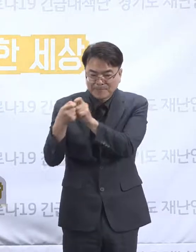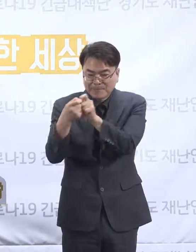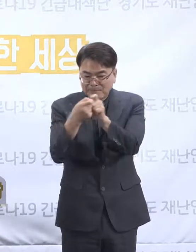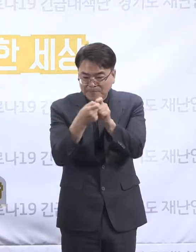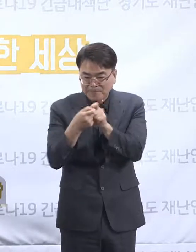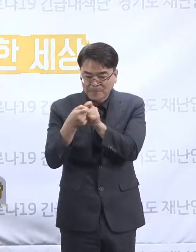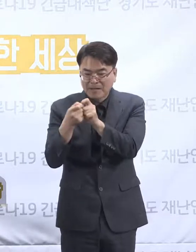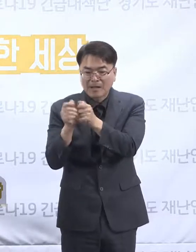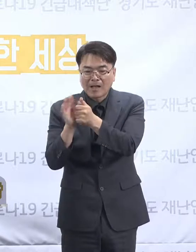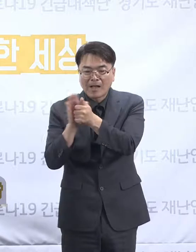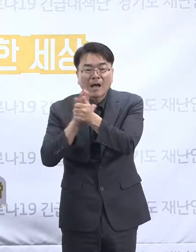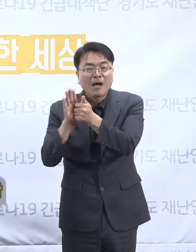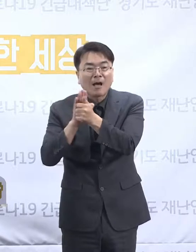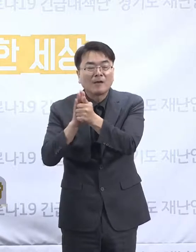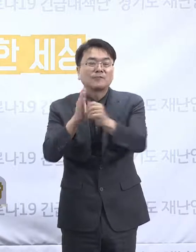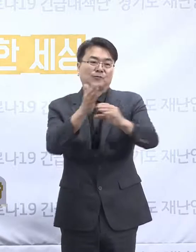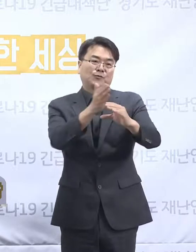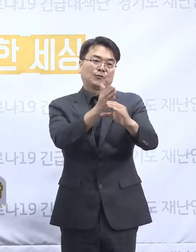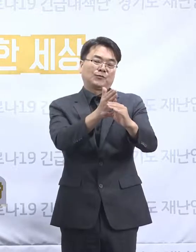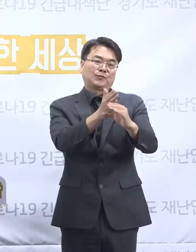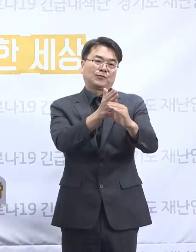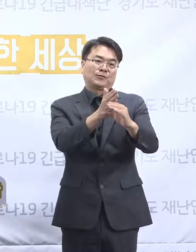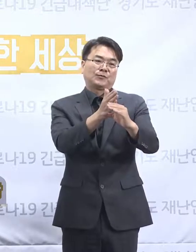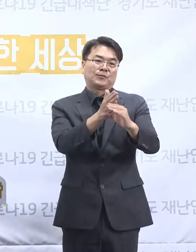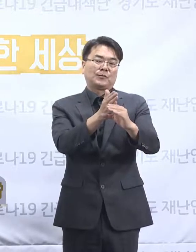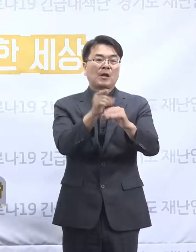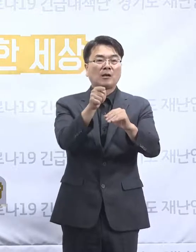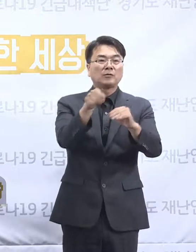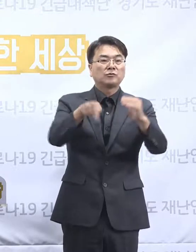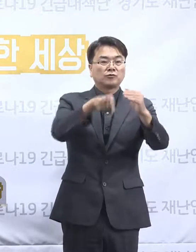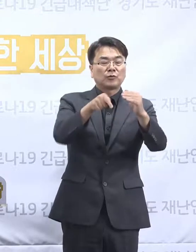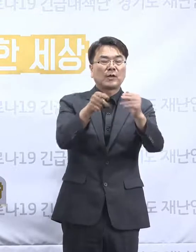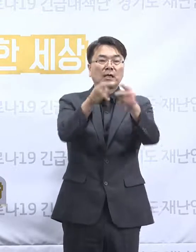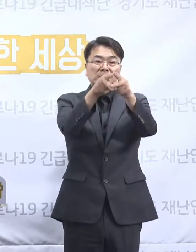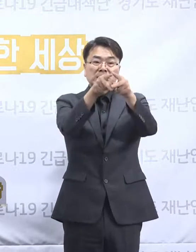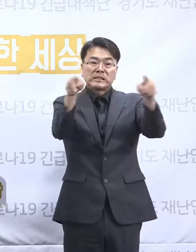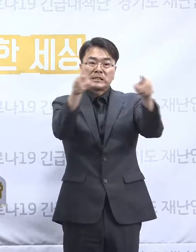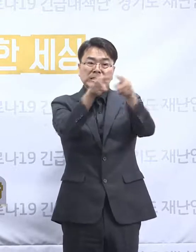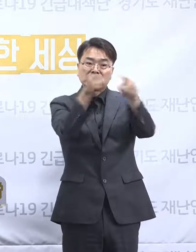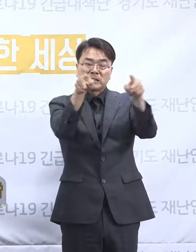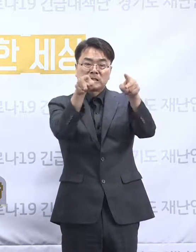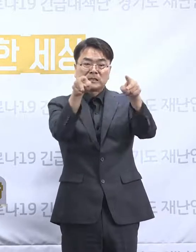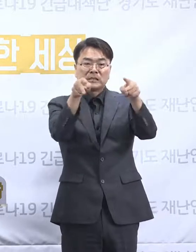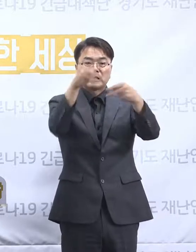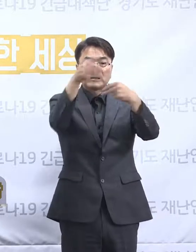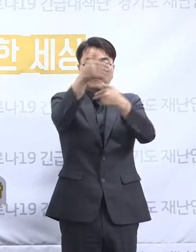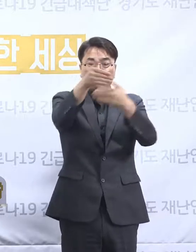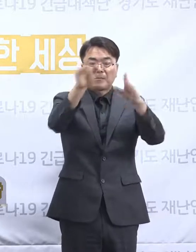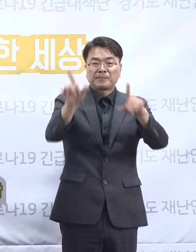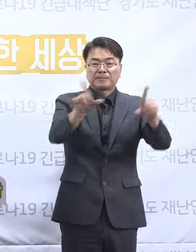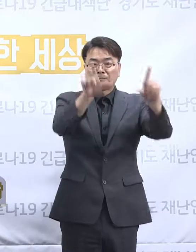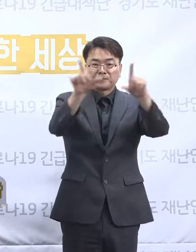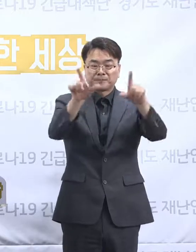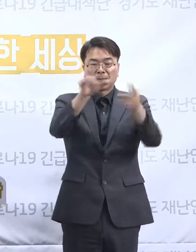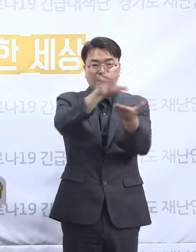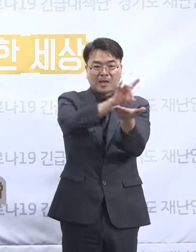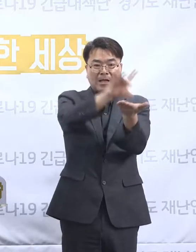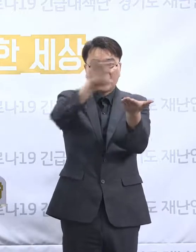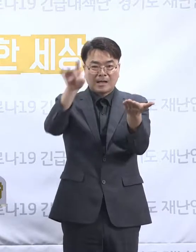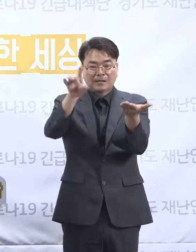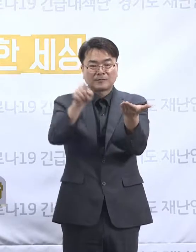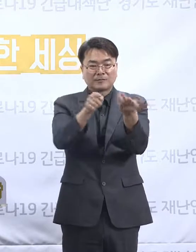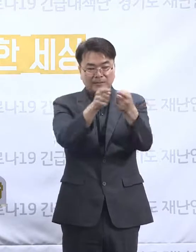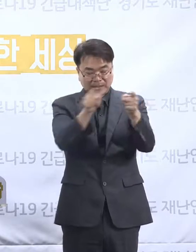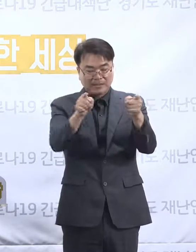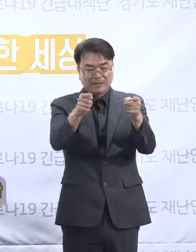케어를 하시는 거죠. 그런데 이제 2층이라고 하는 공간에서 생활을 하시고 가끔 가다가 1층에 내려오시고 와상인 분도 두